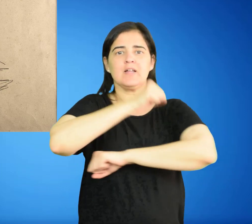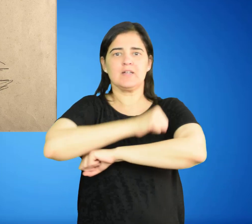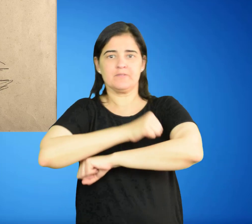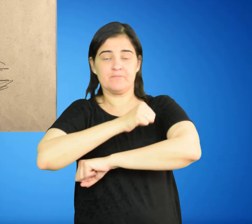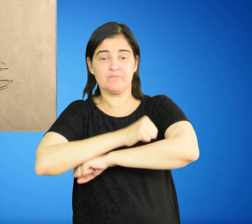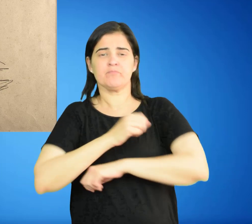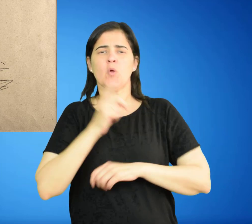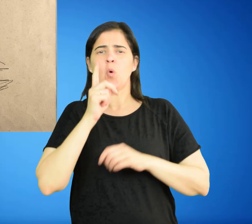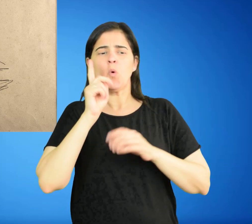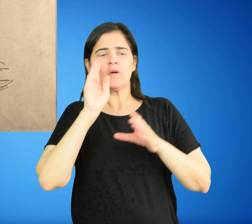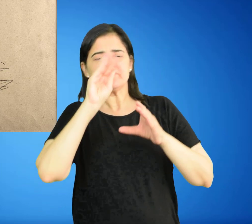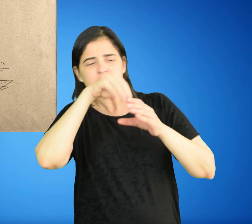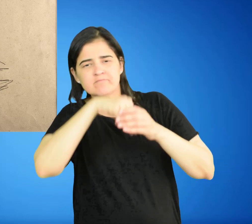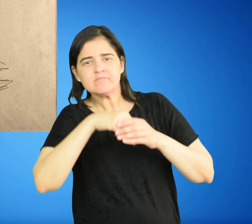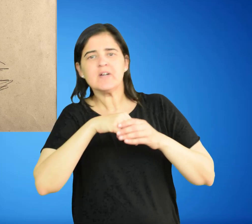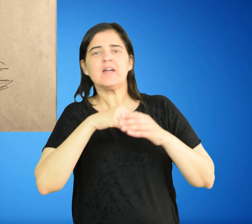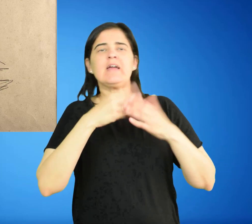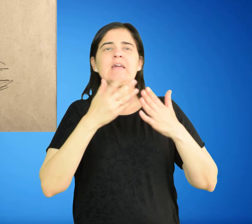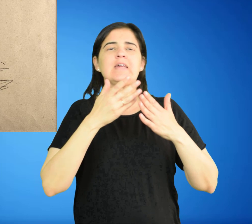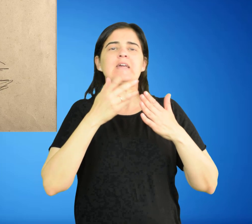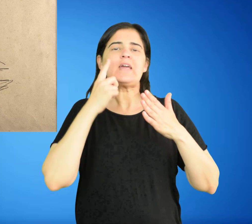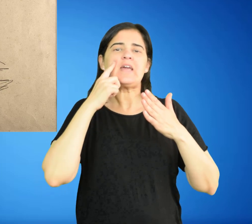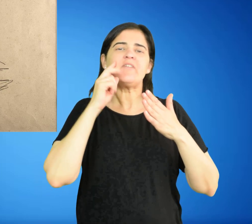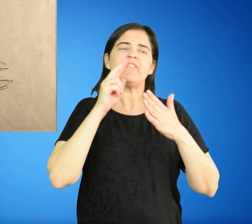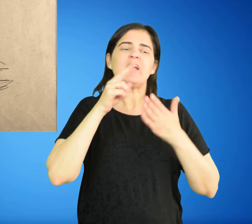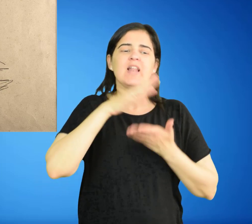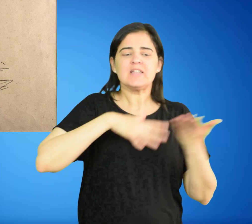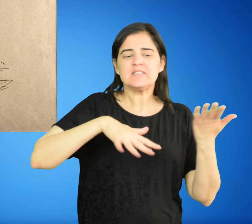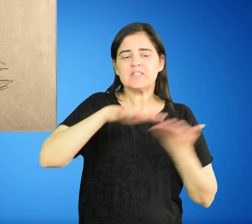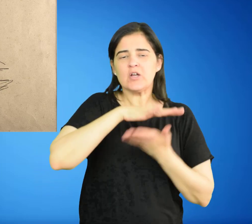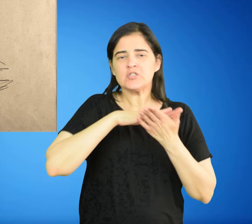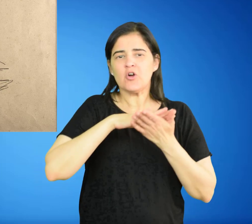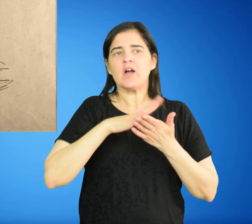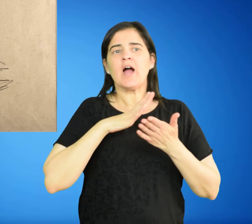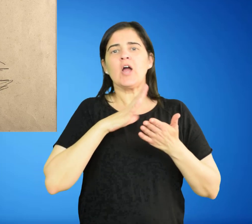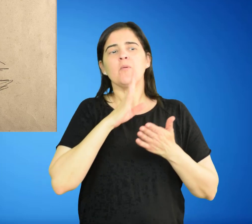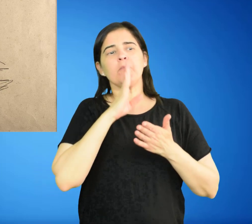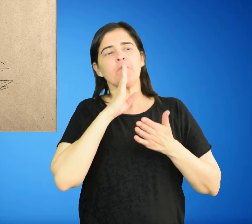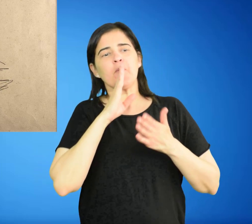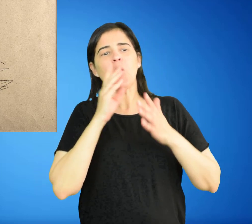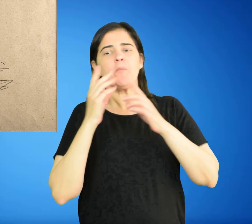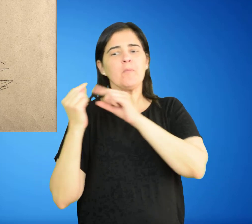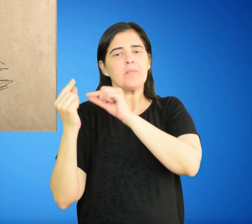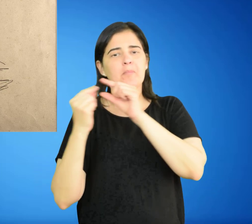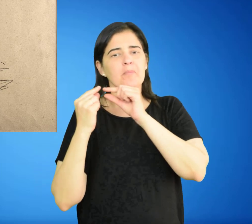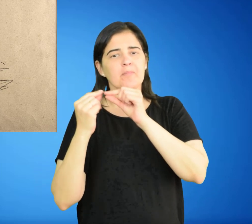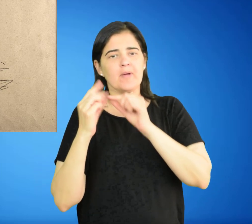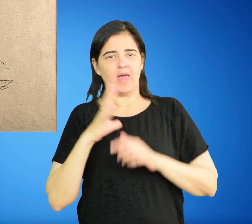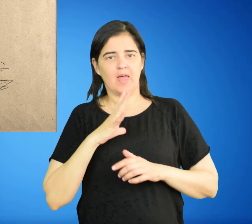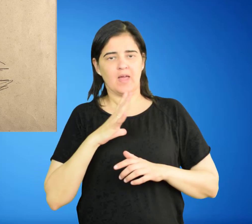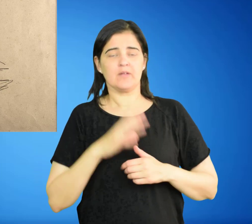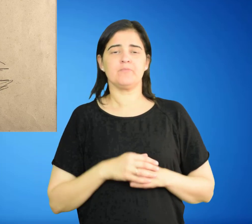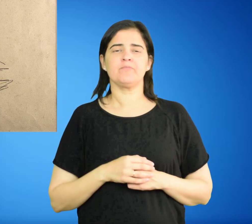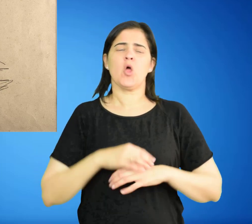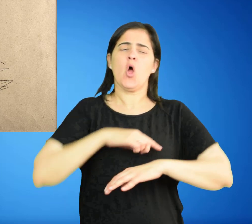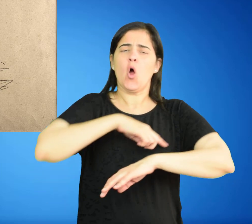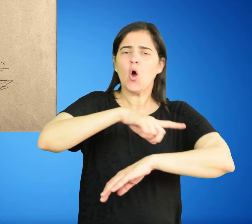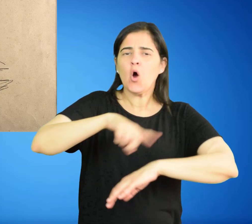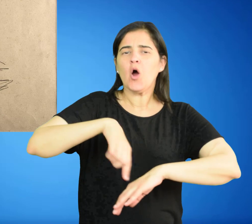Un interior que mira al exterior, con figuras quietas que conversan, secretean. Horas que